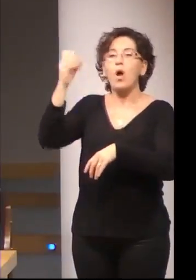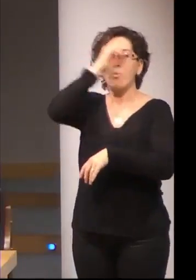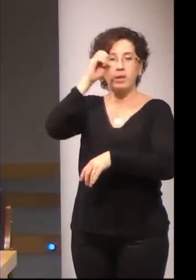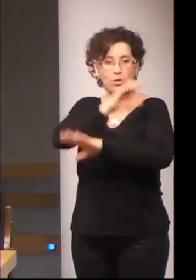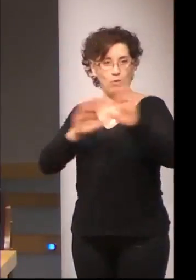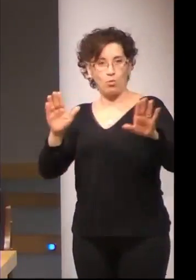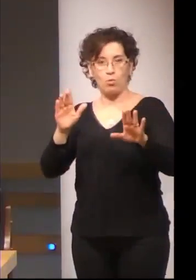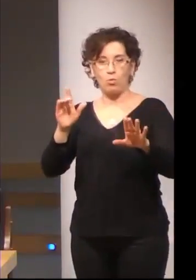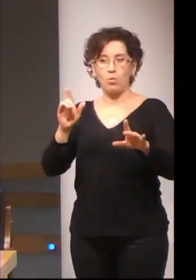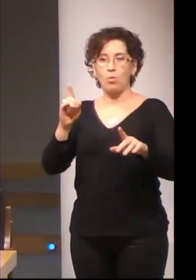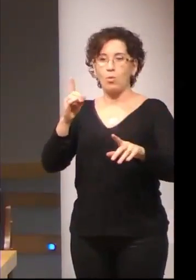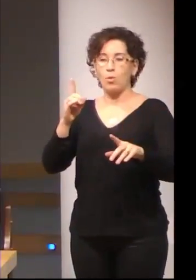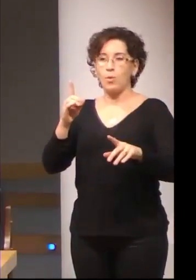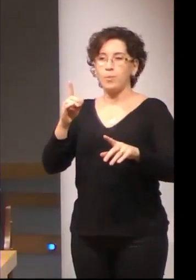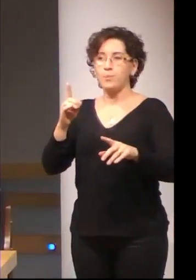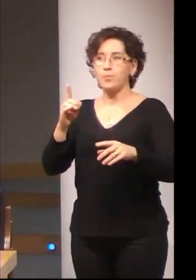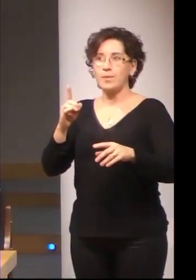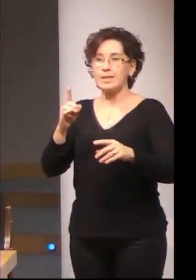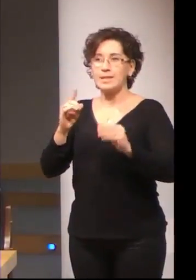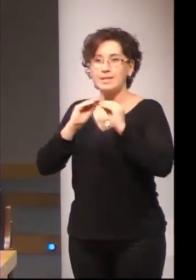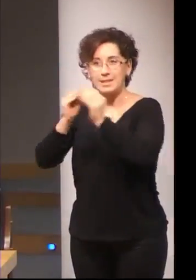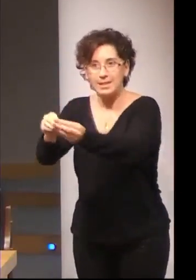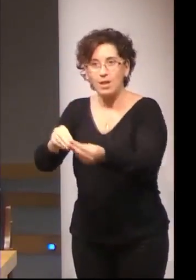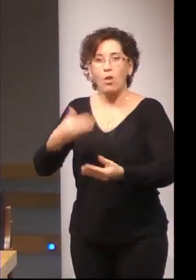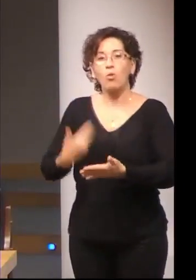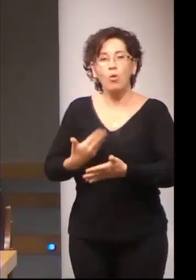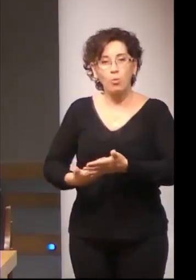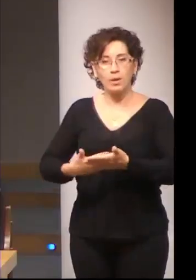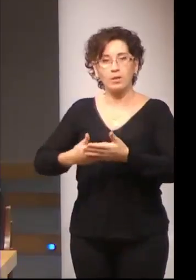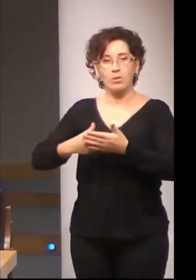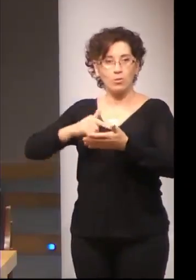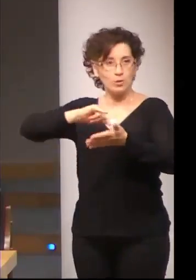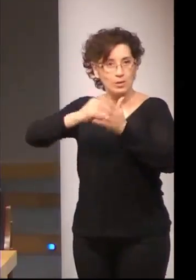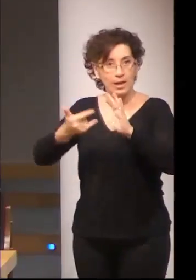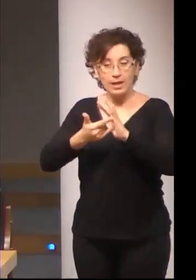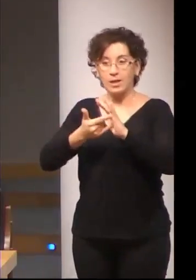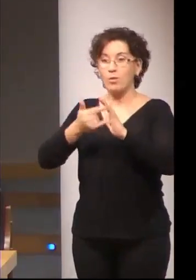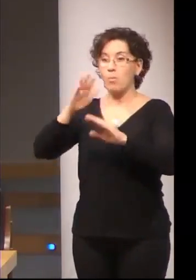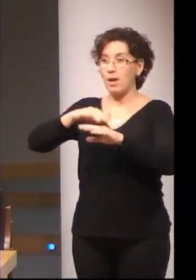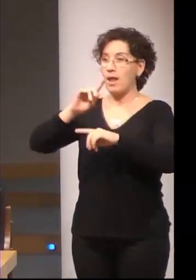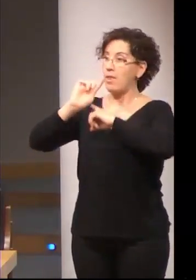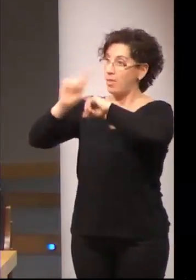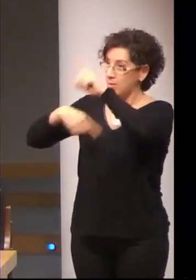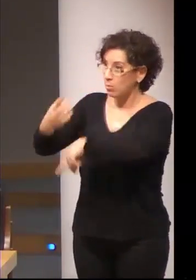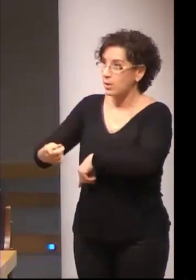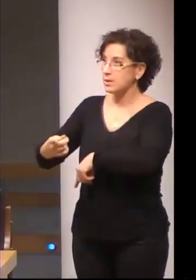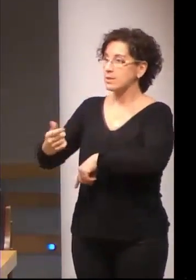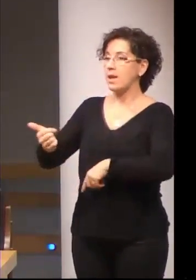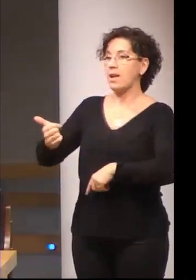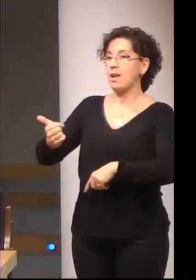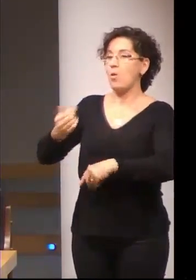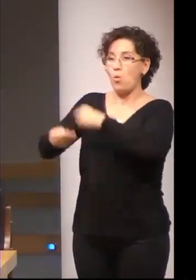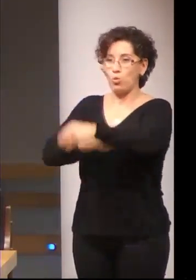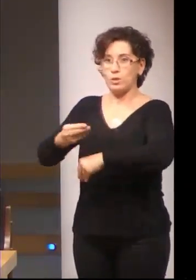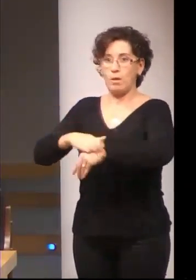todo hacer documentos técnicos que nos permitan dar voz a aquellas personas que no tienen